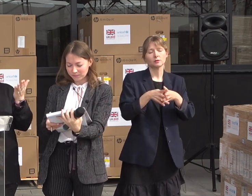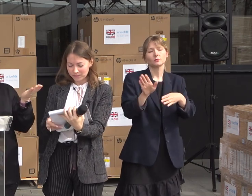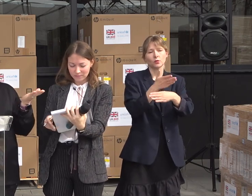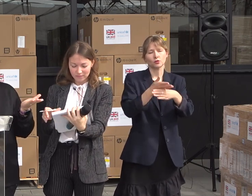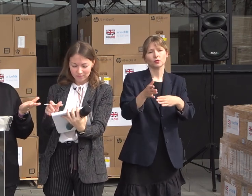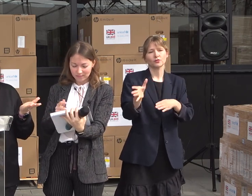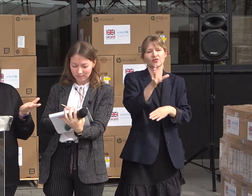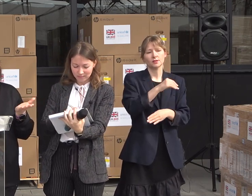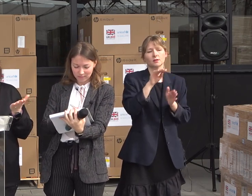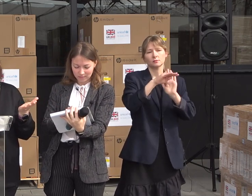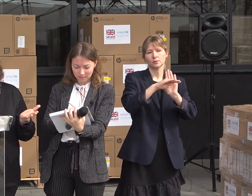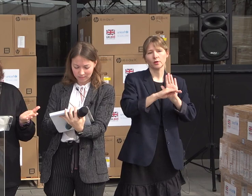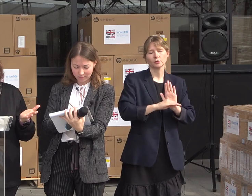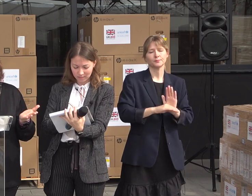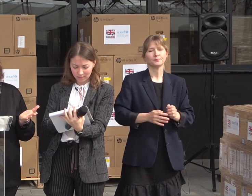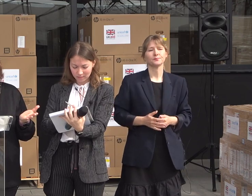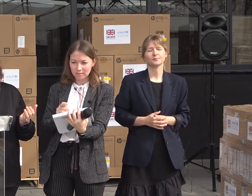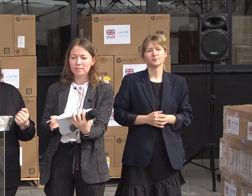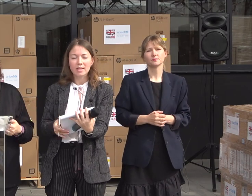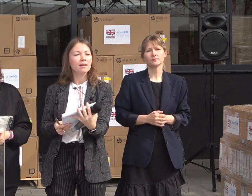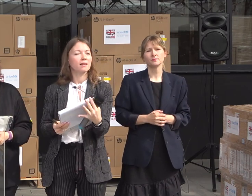of course, you are all key to the succeeding.